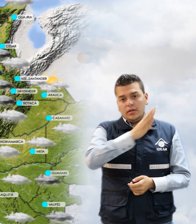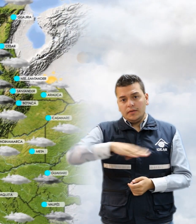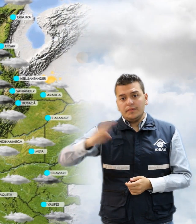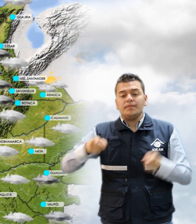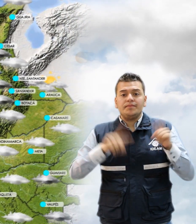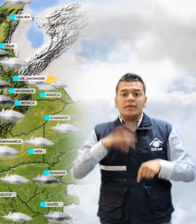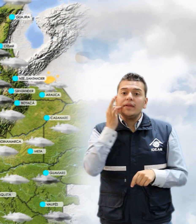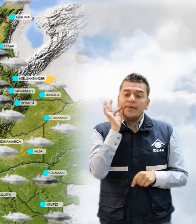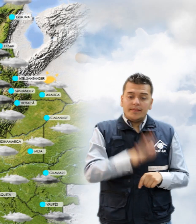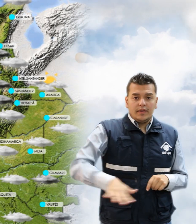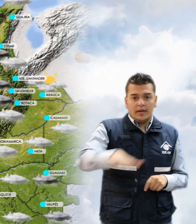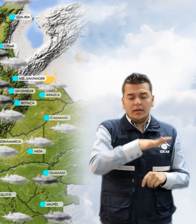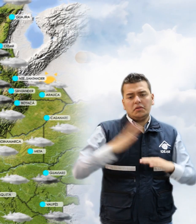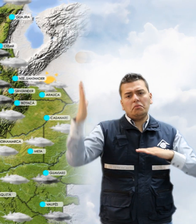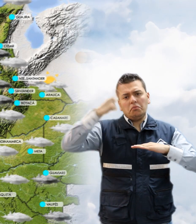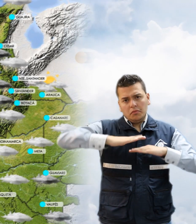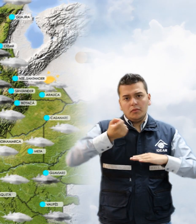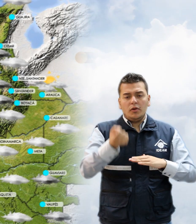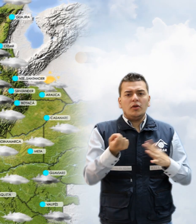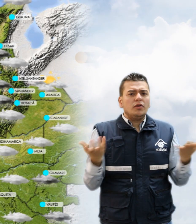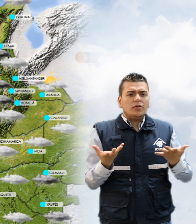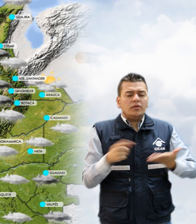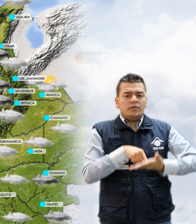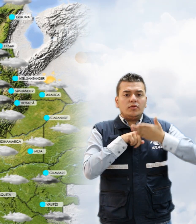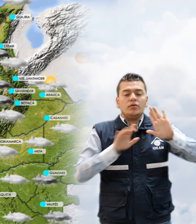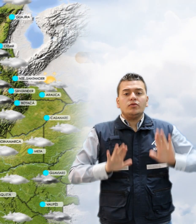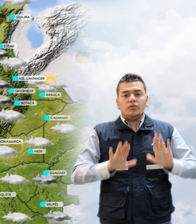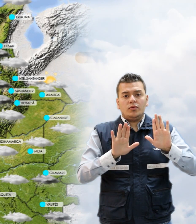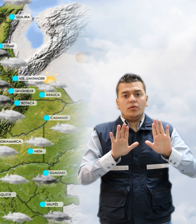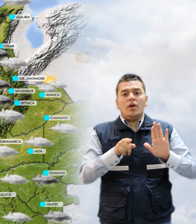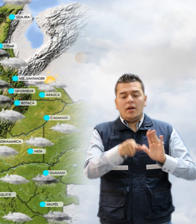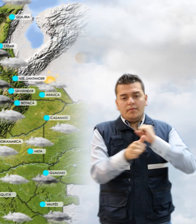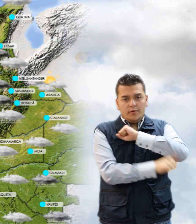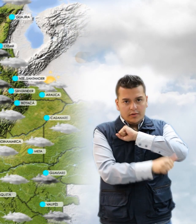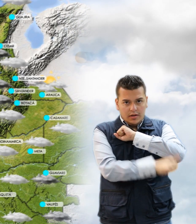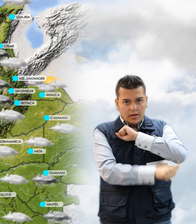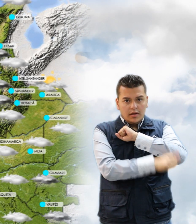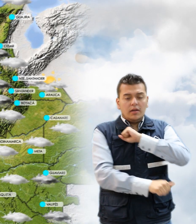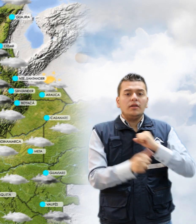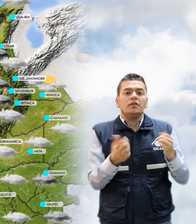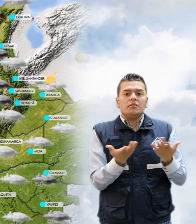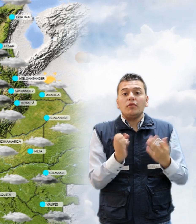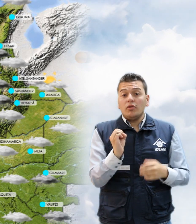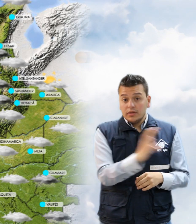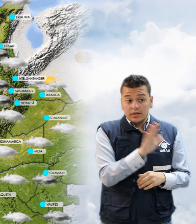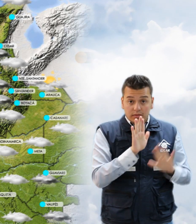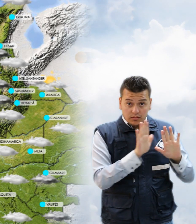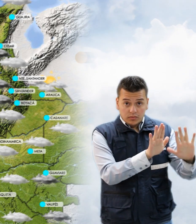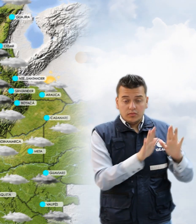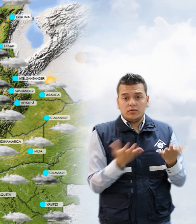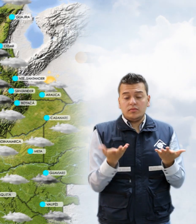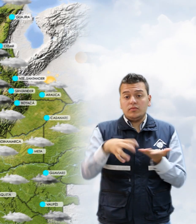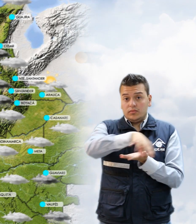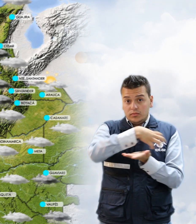sobre el eje cafetero. De menor intensidad se presentarán en el departamento de Boyacá, en especial hacia el occidente del departamento, en